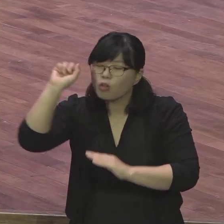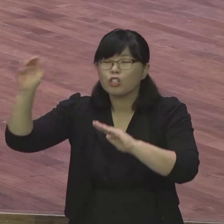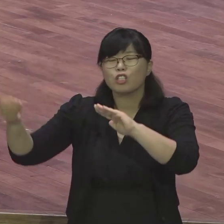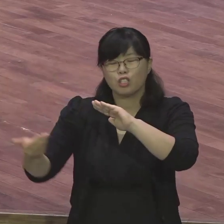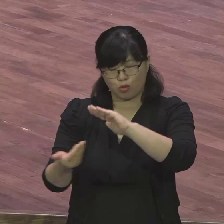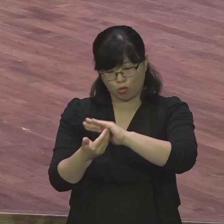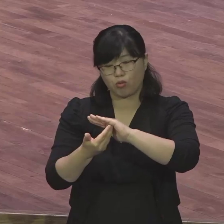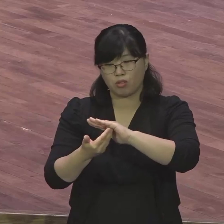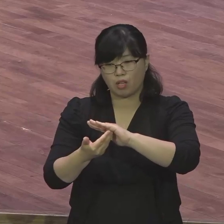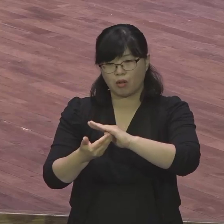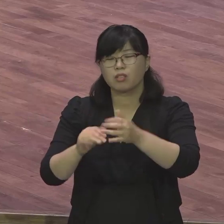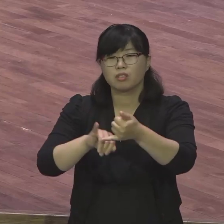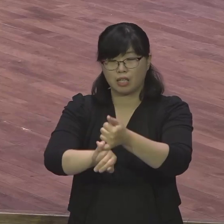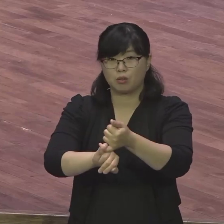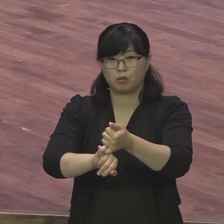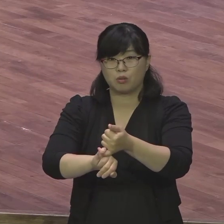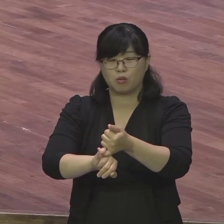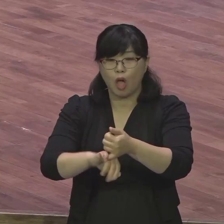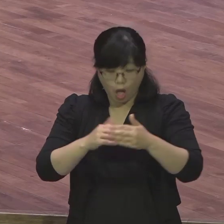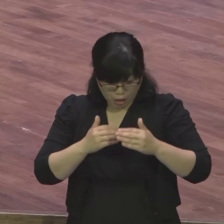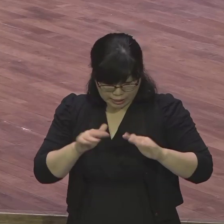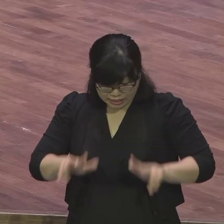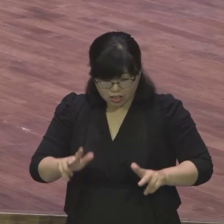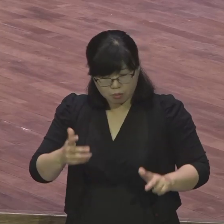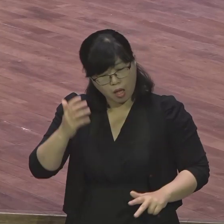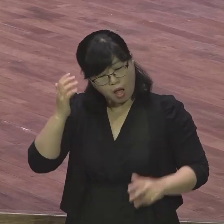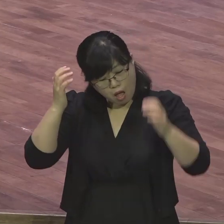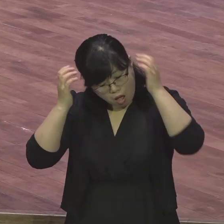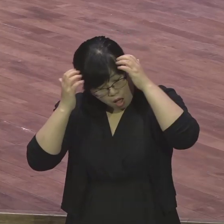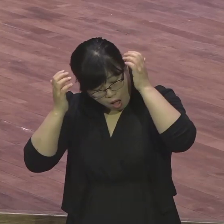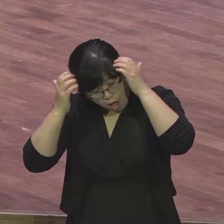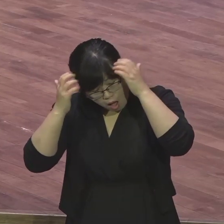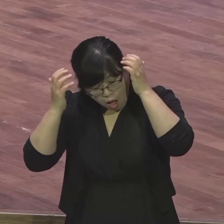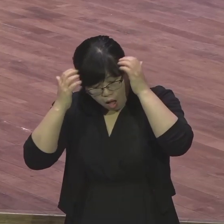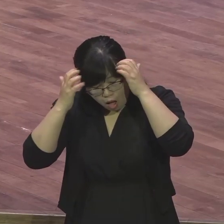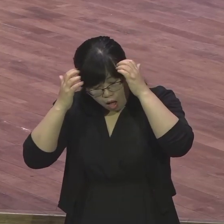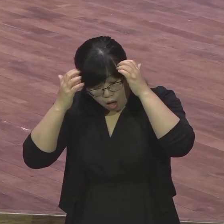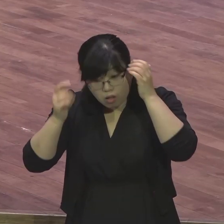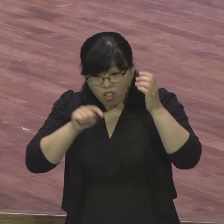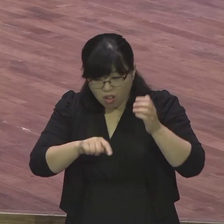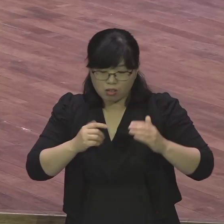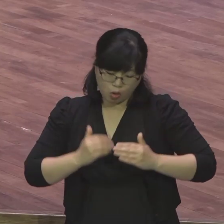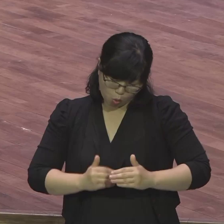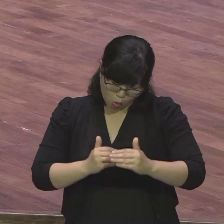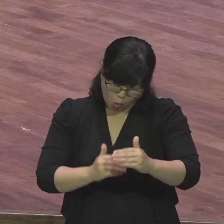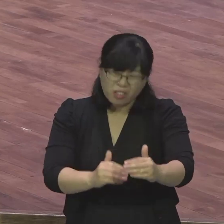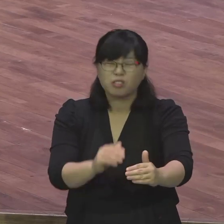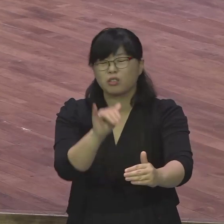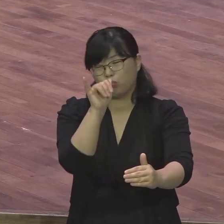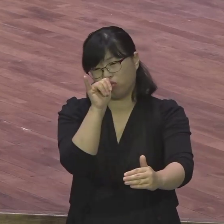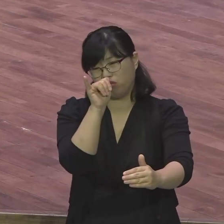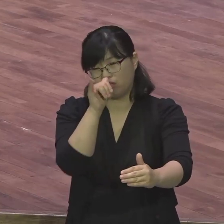되어있다 과정을 가지고 이 과정 가지고 판단하면 안 돼요 한명의 이런 걸 포기 될 거예요